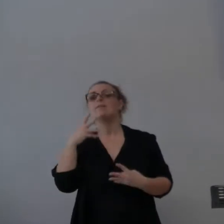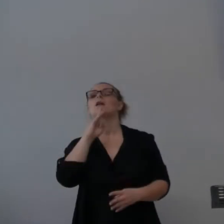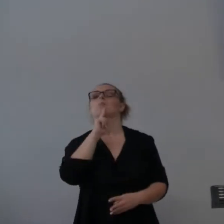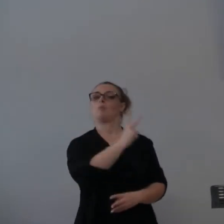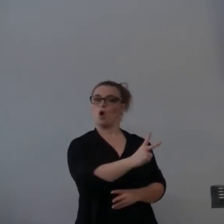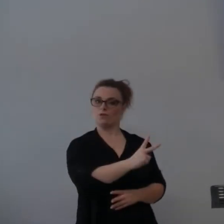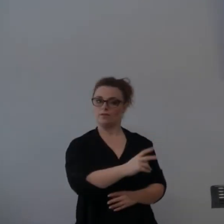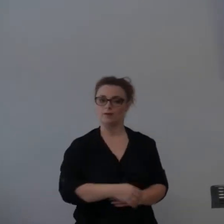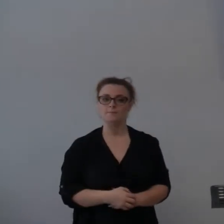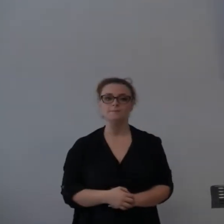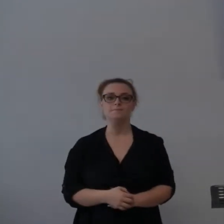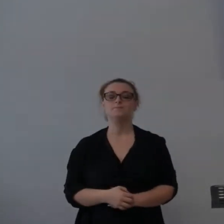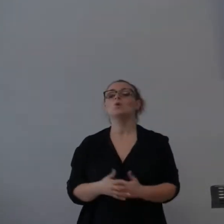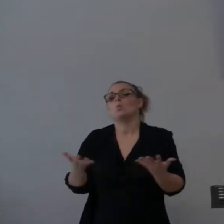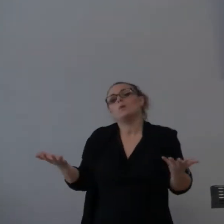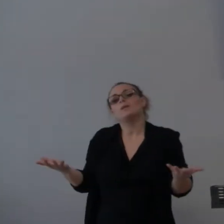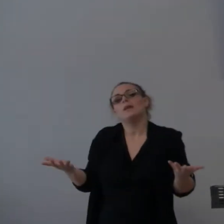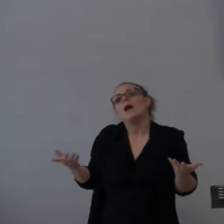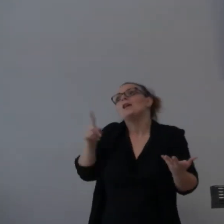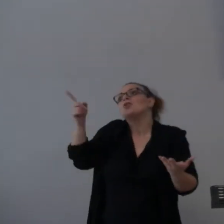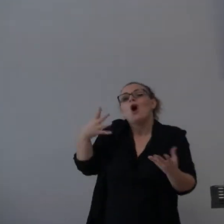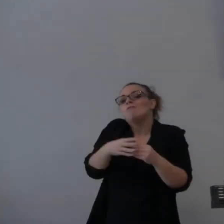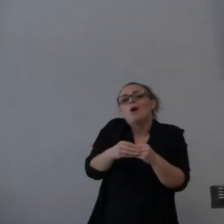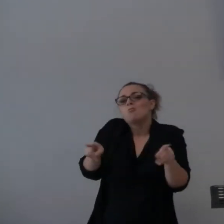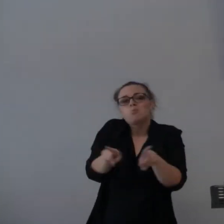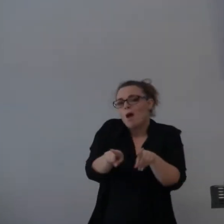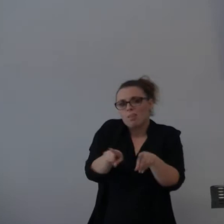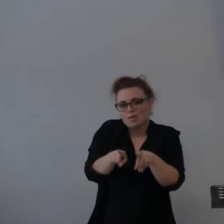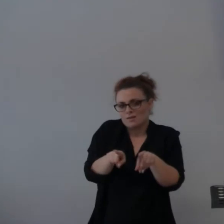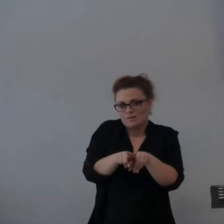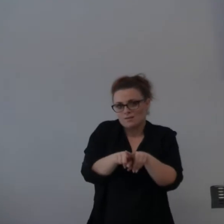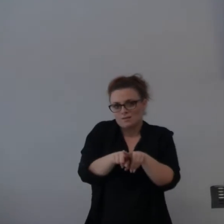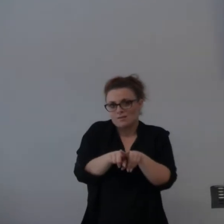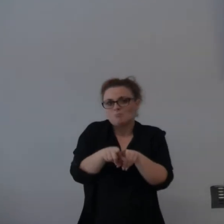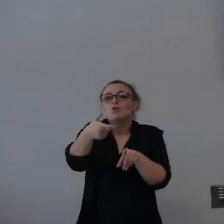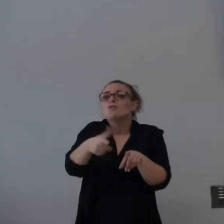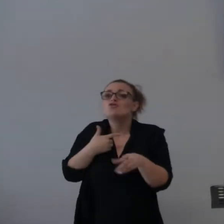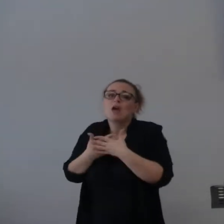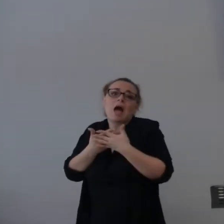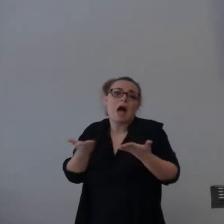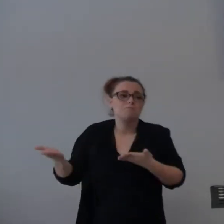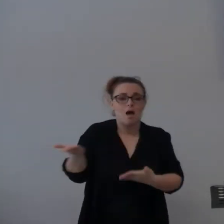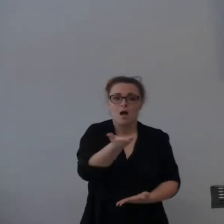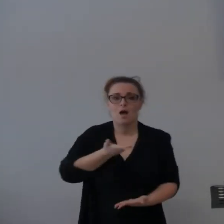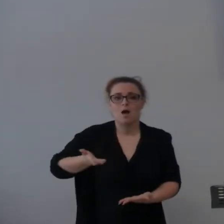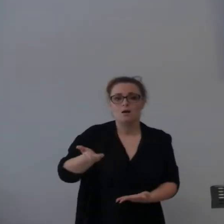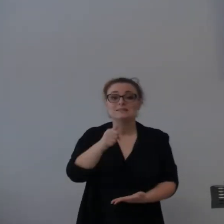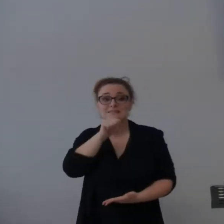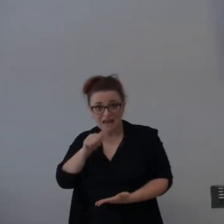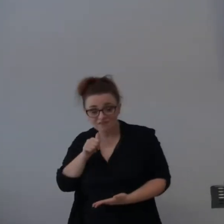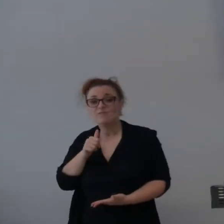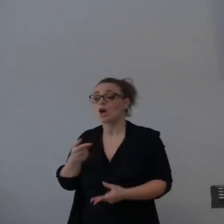risponde. Quindi Dio, quando ne sbagliamo, visto che ci ama, dice questo momento è bisogno di essere corretto.